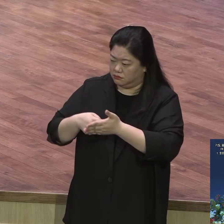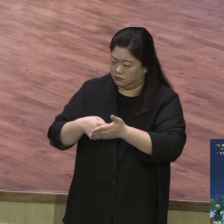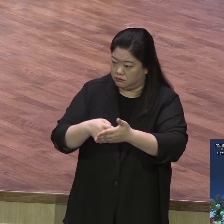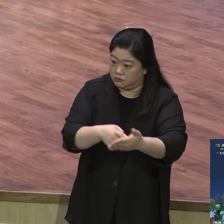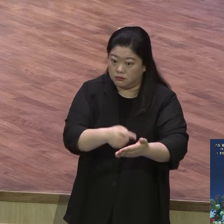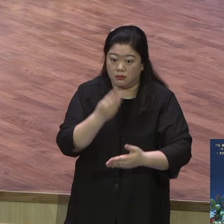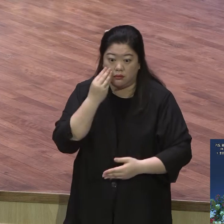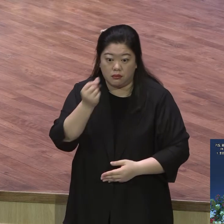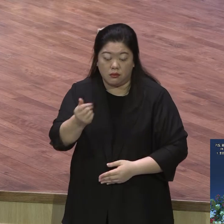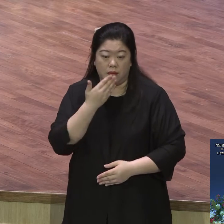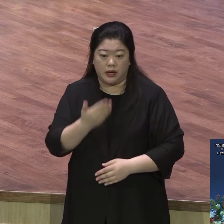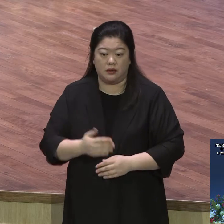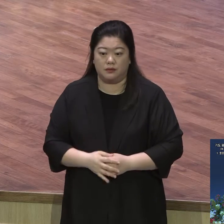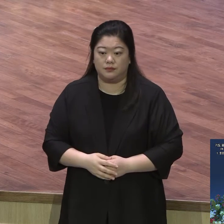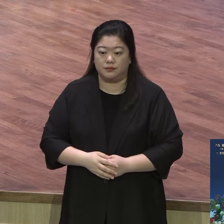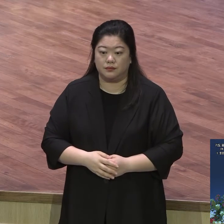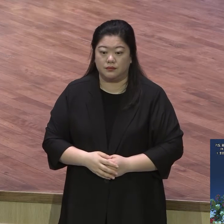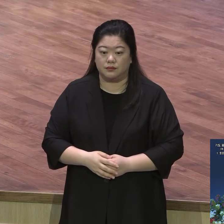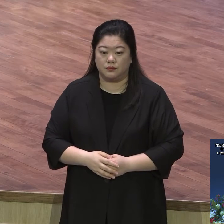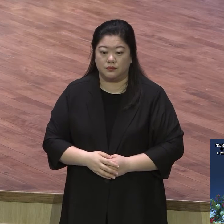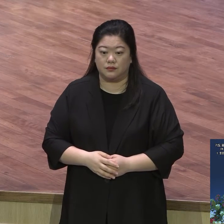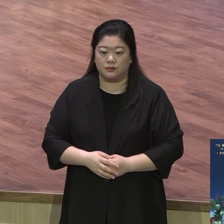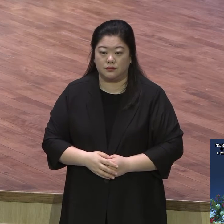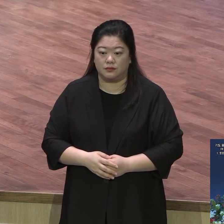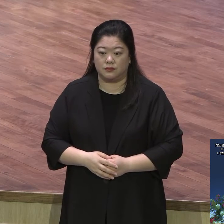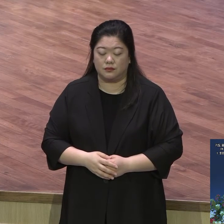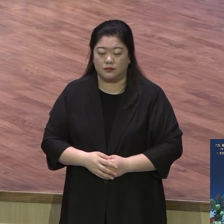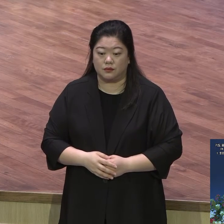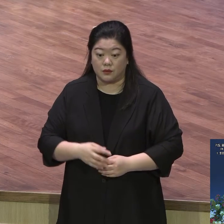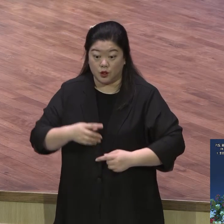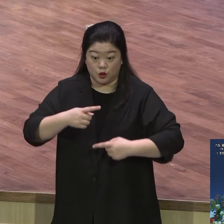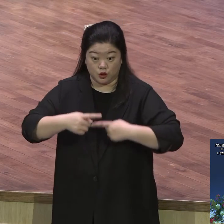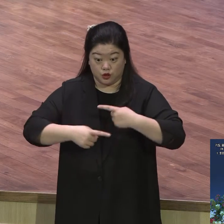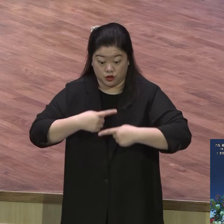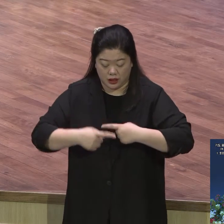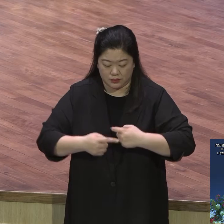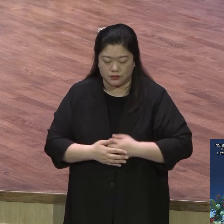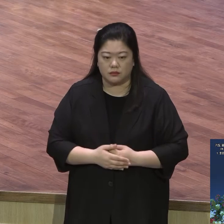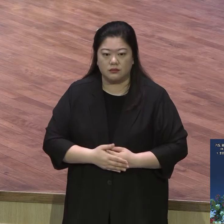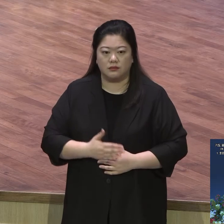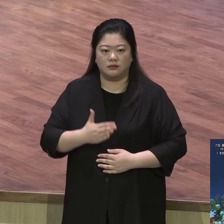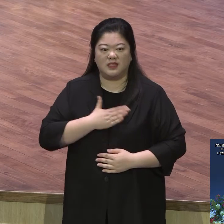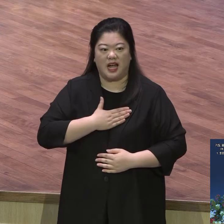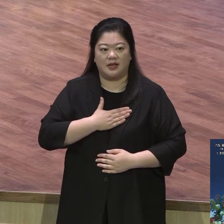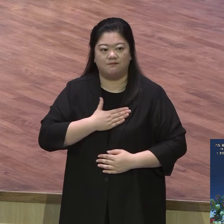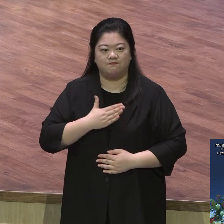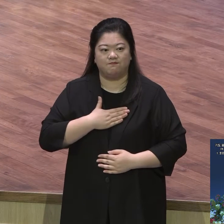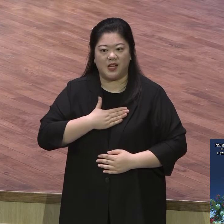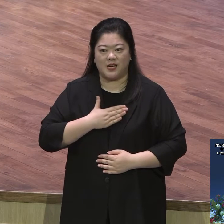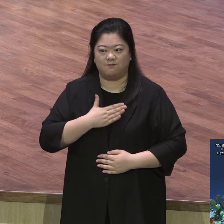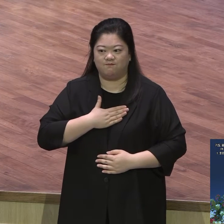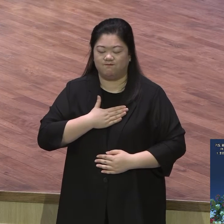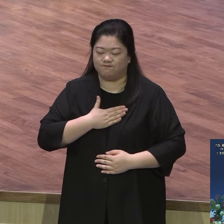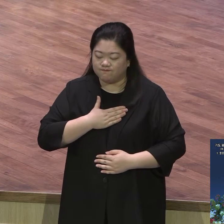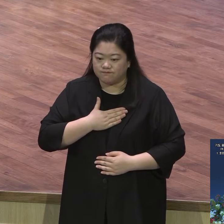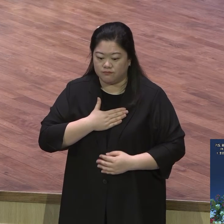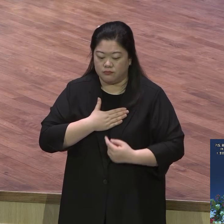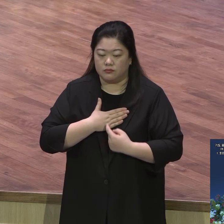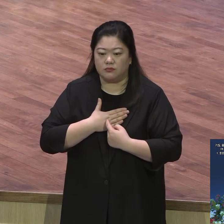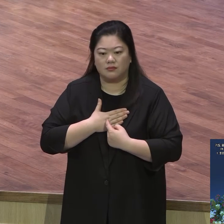나, 나, 나가 원수요 나라는 것이 신앙생활한테 가장 큰 사단 공격